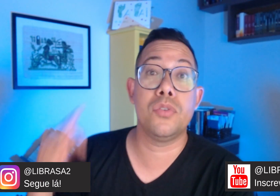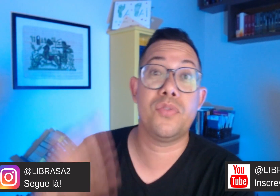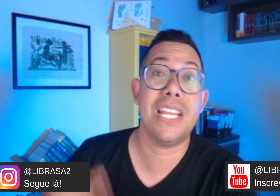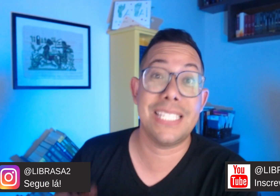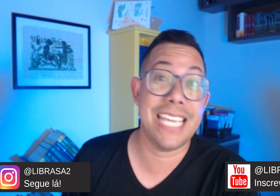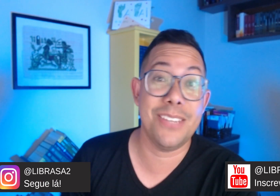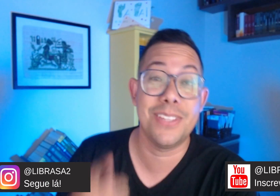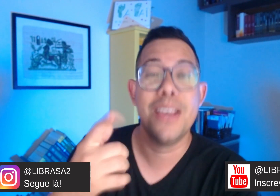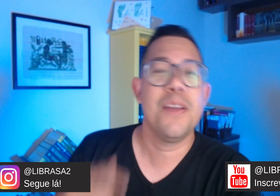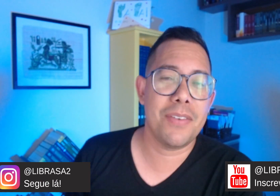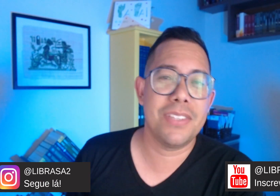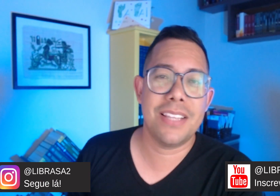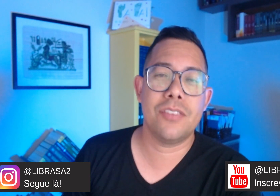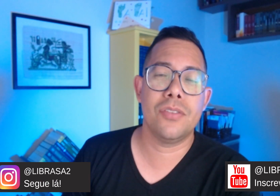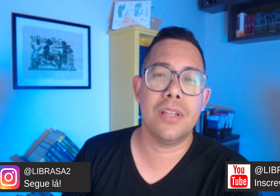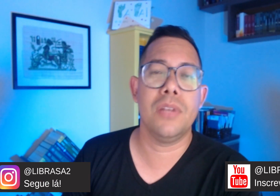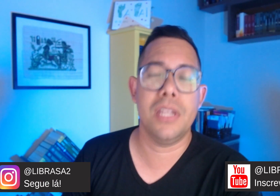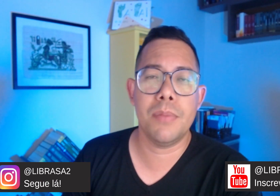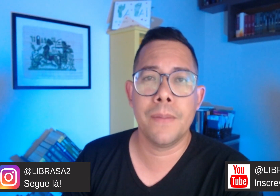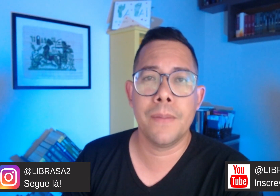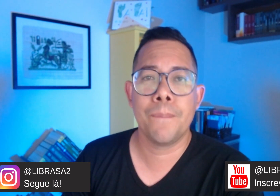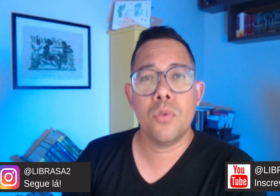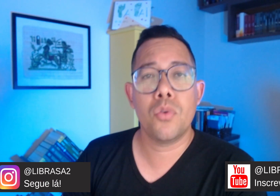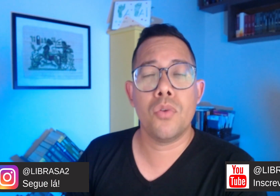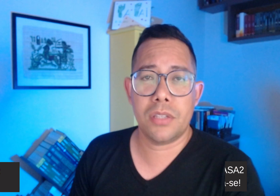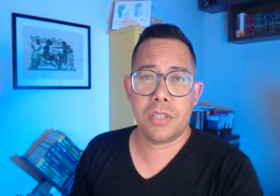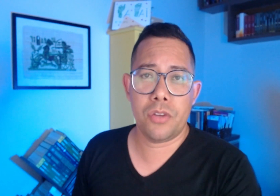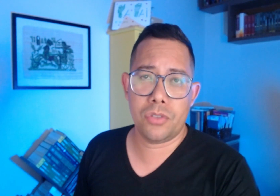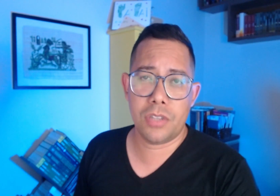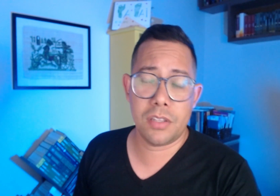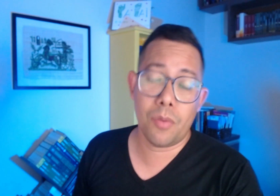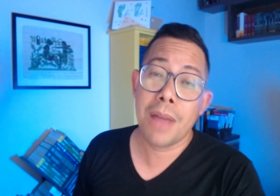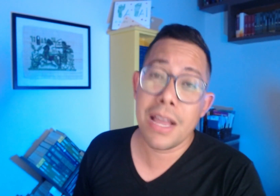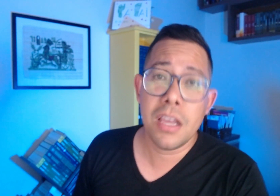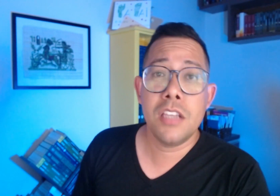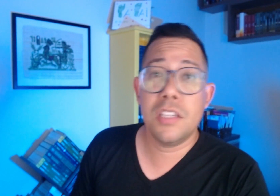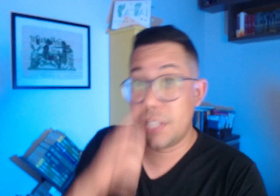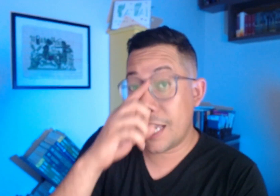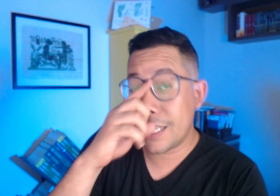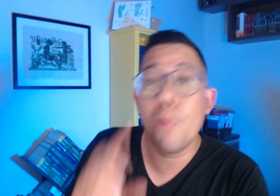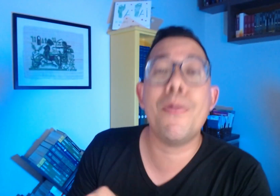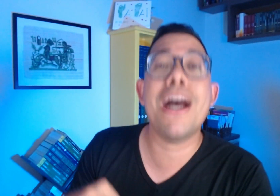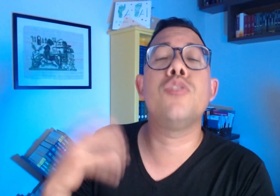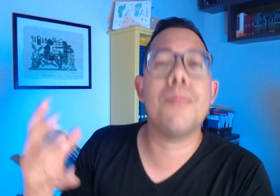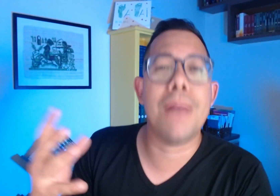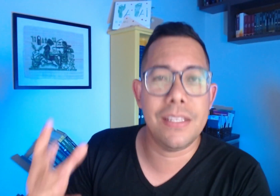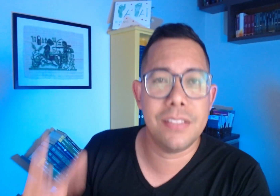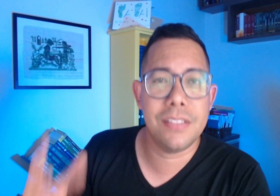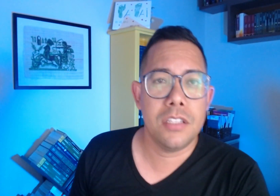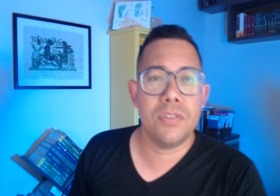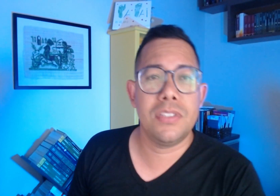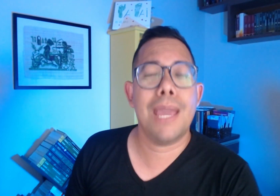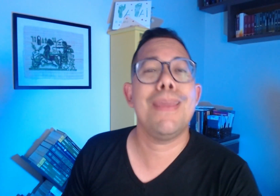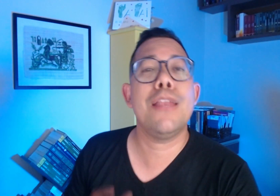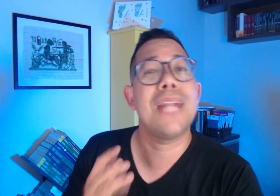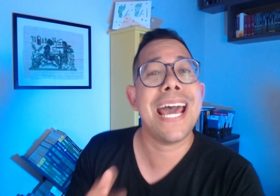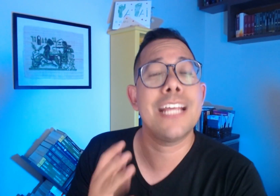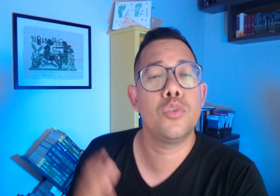fresquinhos para você estar estudando Libras no contexto religioso cristão. Mas, se você quer dar um passo a mais, se você quer melhorar a sua